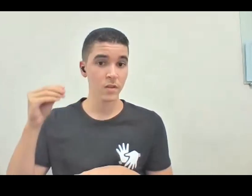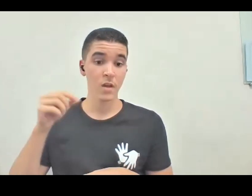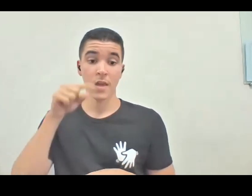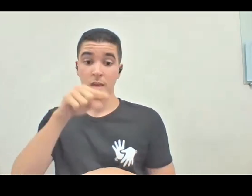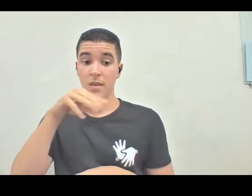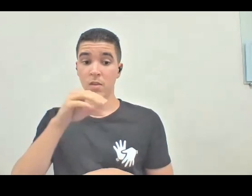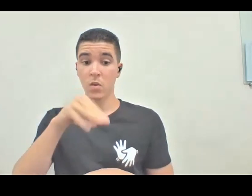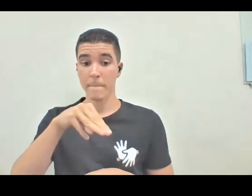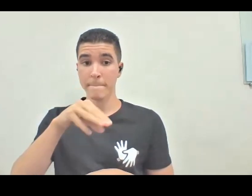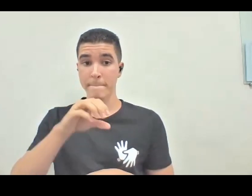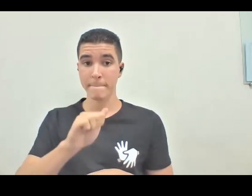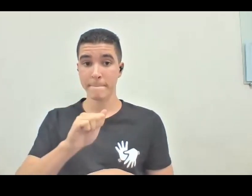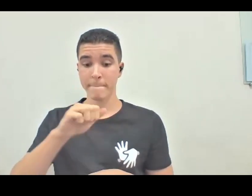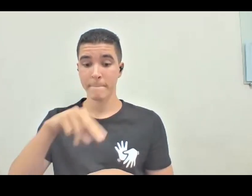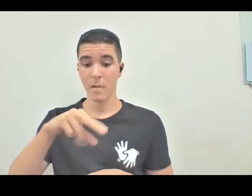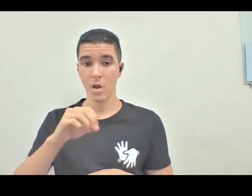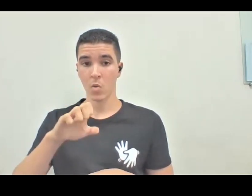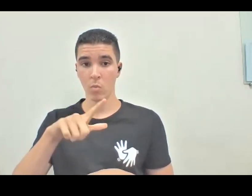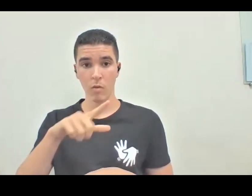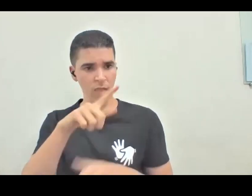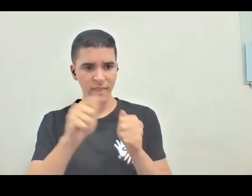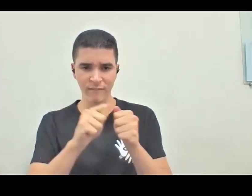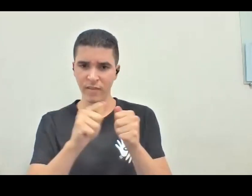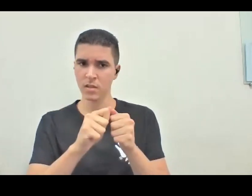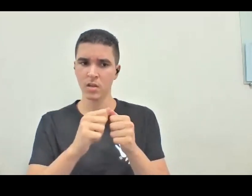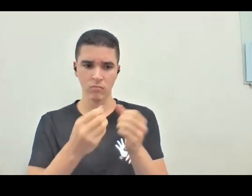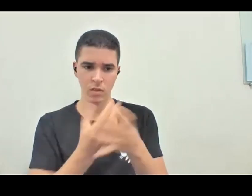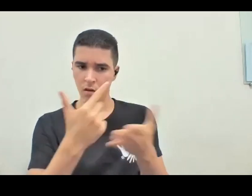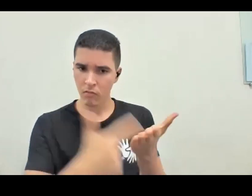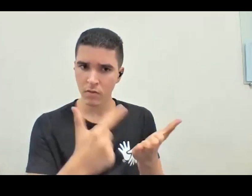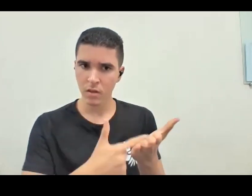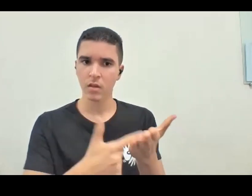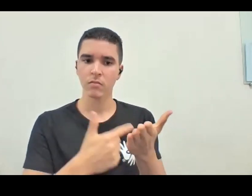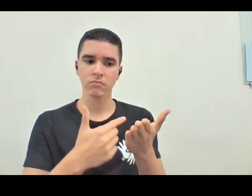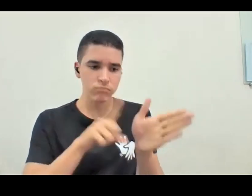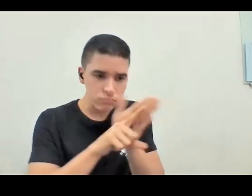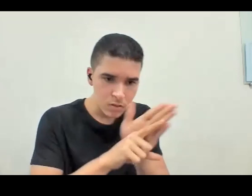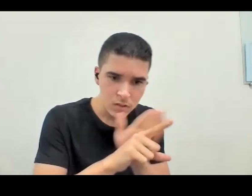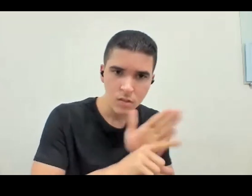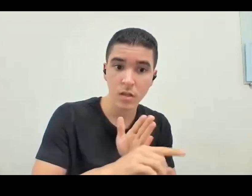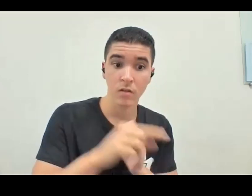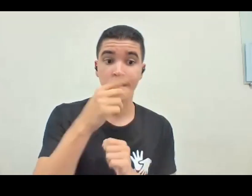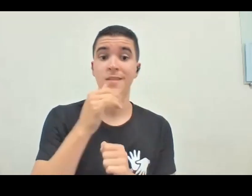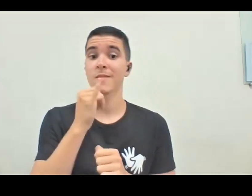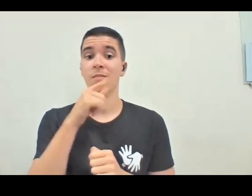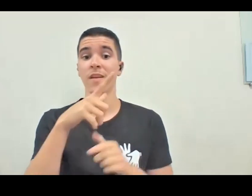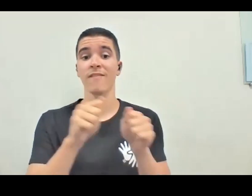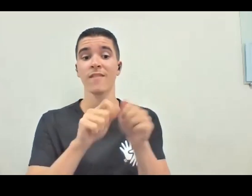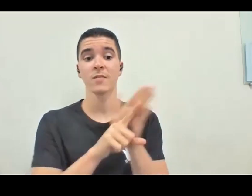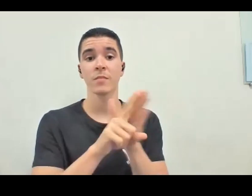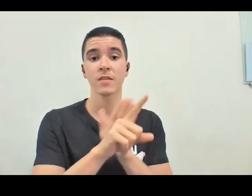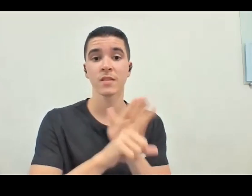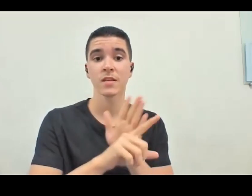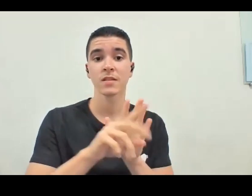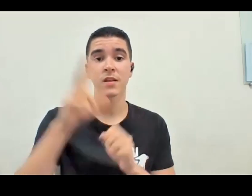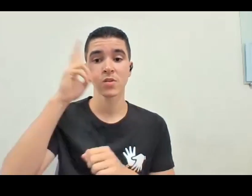tá produzindo conteúdo, né? Ele mandou o livro dele, né? Uma pesquisa histórica sobre o Instituto Paranense de Cegos. Então, é assim, é colocar